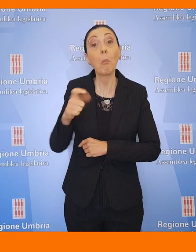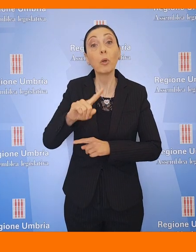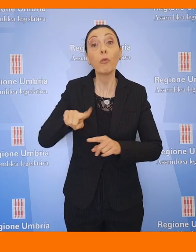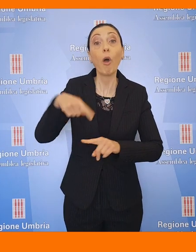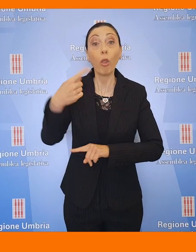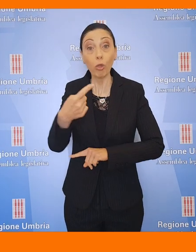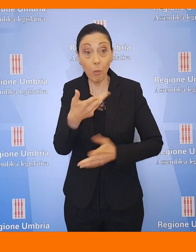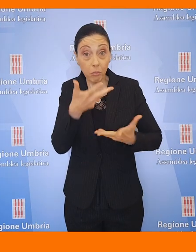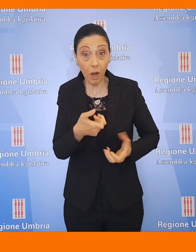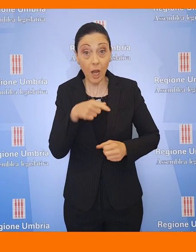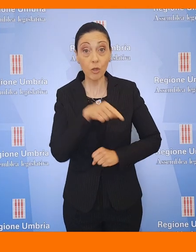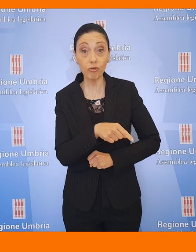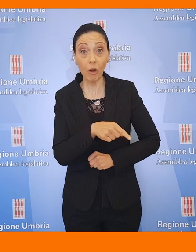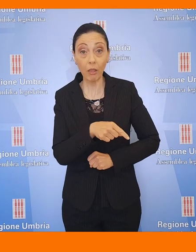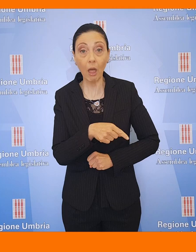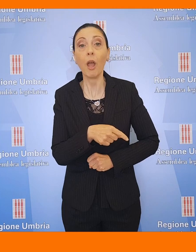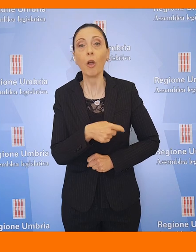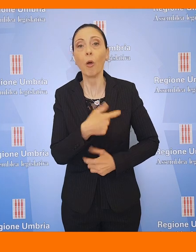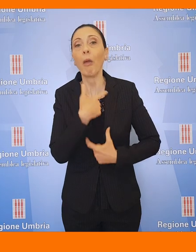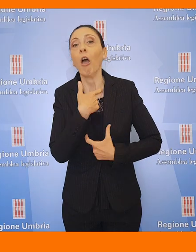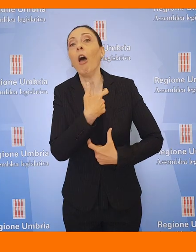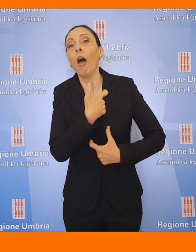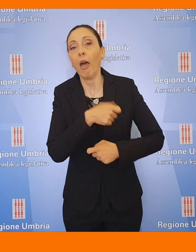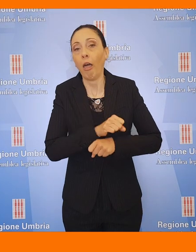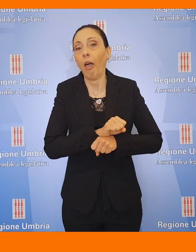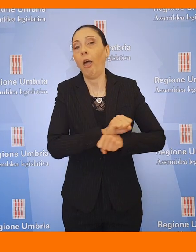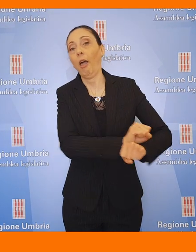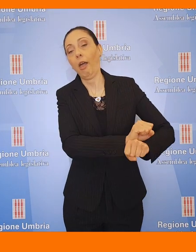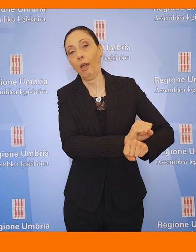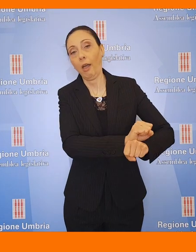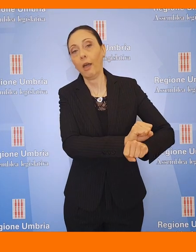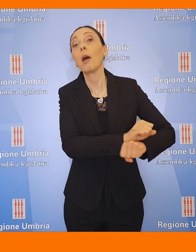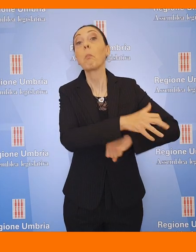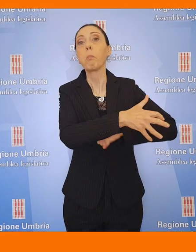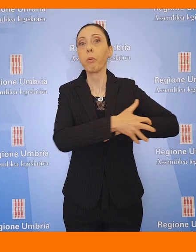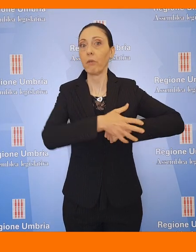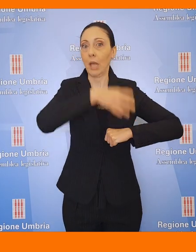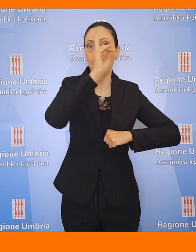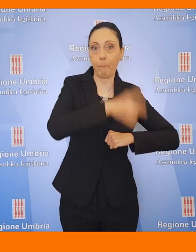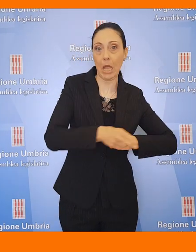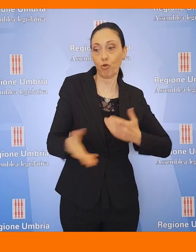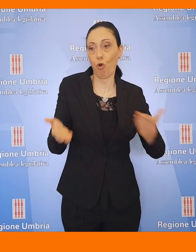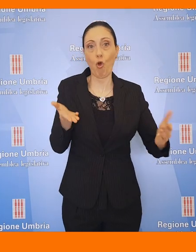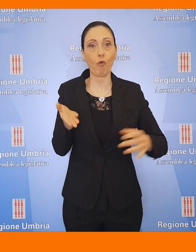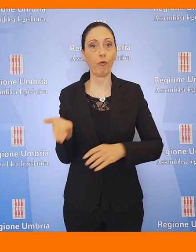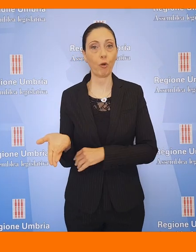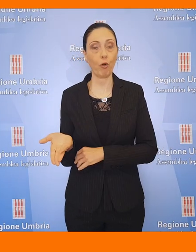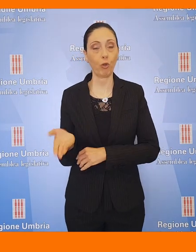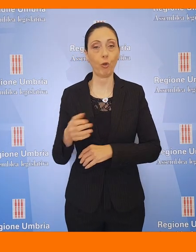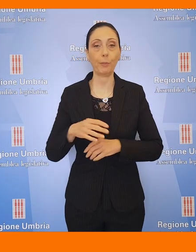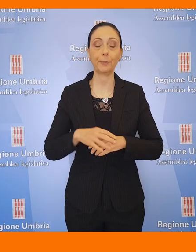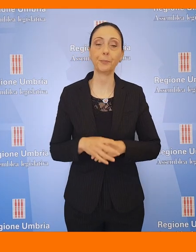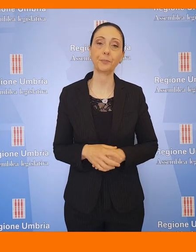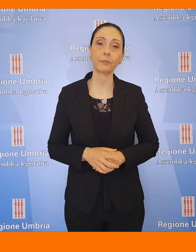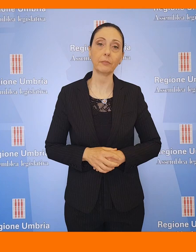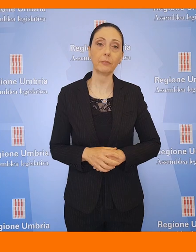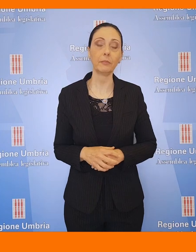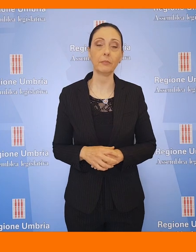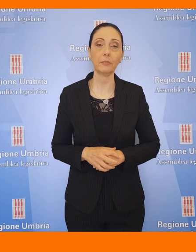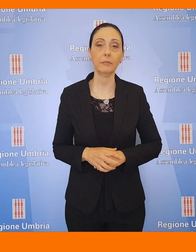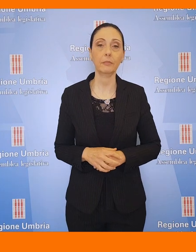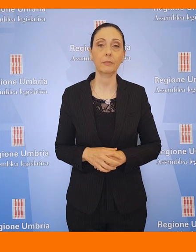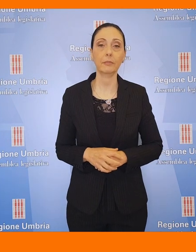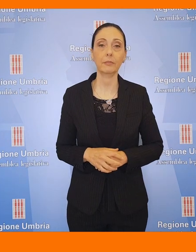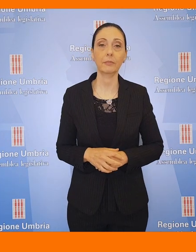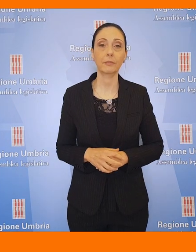diventeranno schiavi e saranno avviati a una povertà ancora peggiore rispetto a